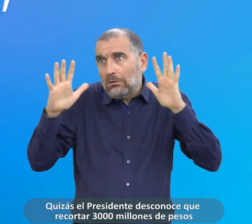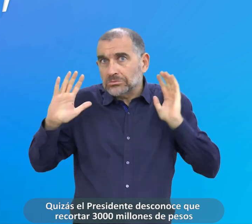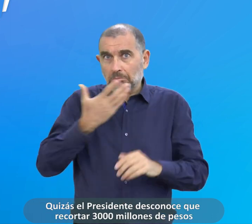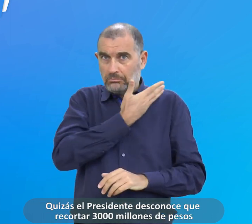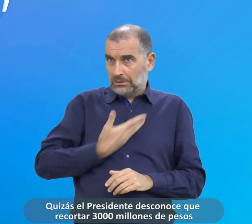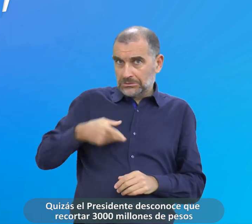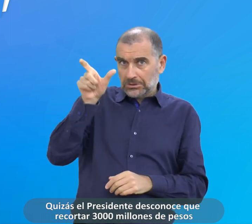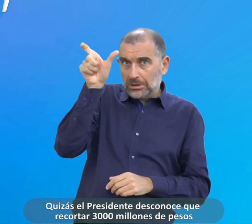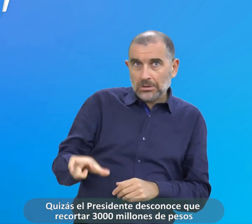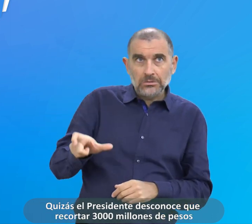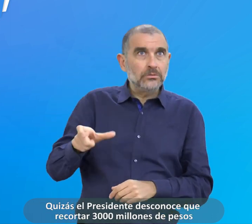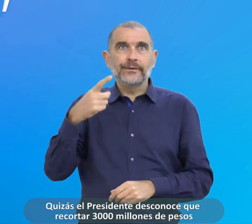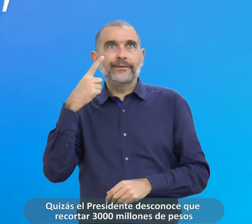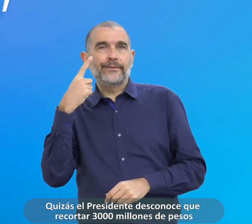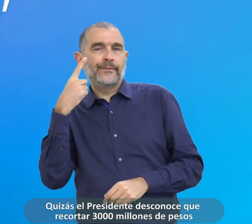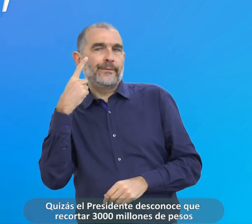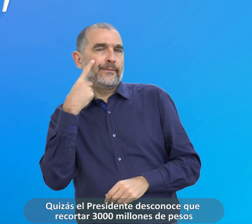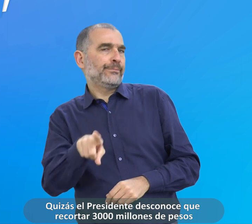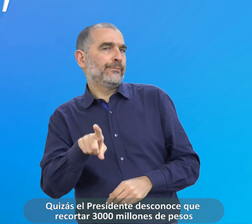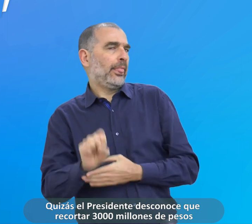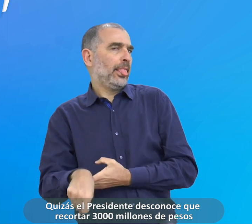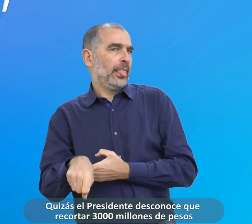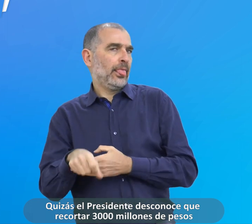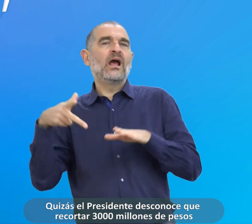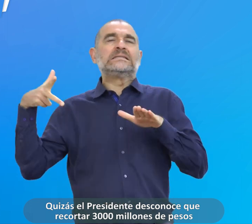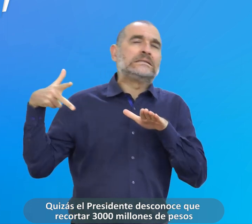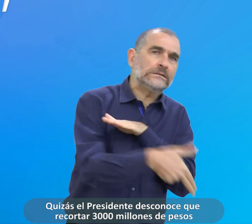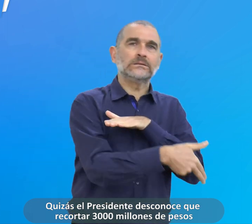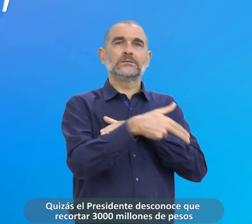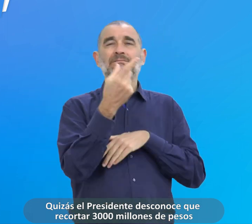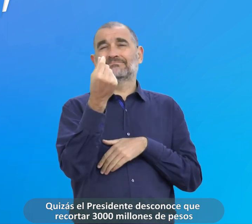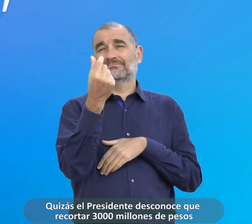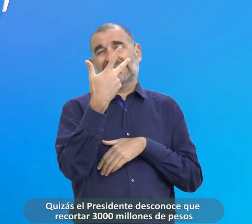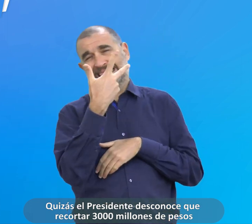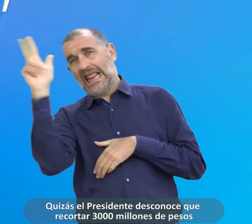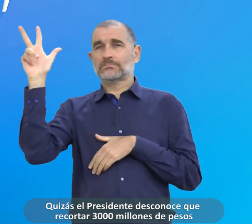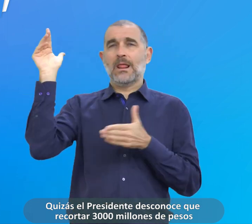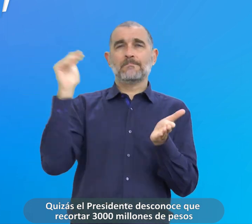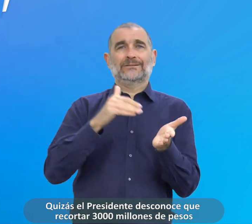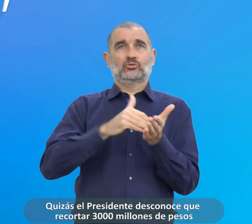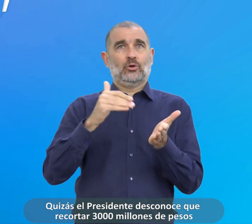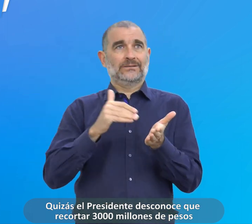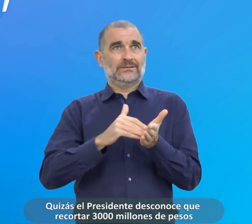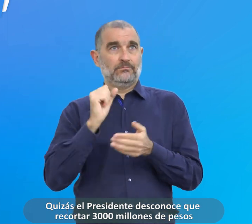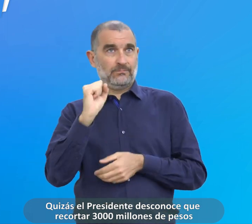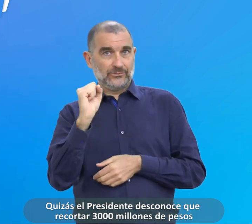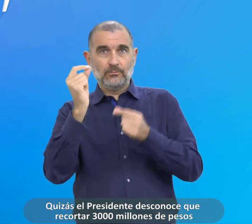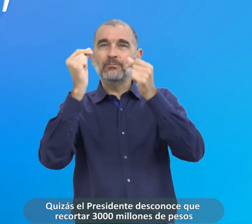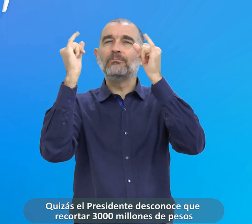Quizás el presidente desconoce que recortar 3.000 millones